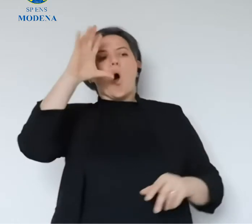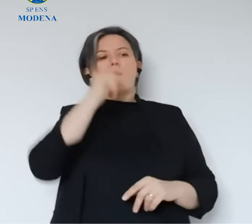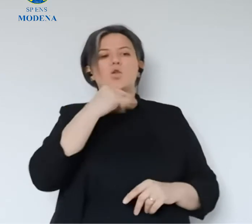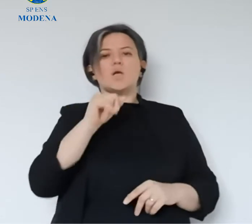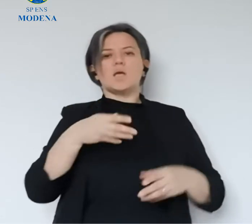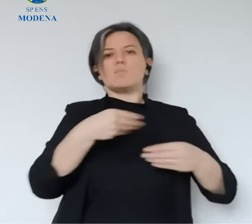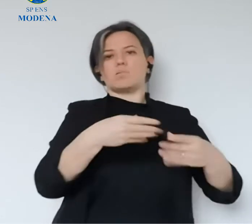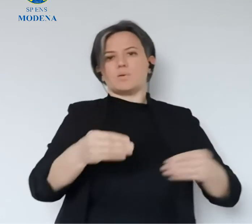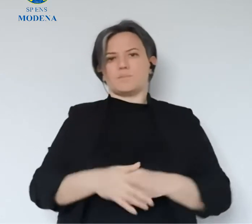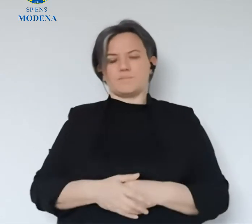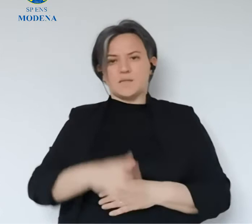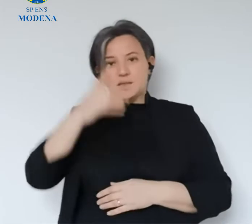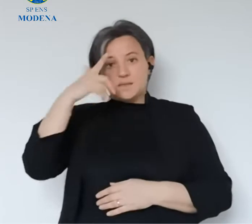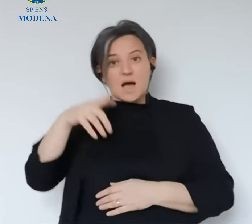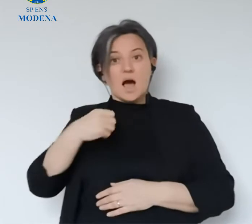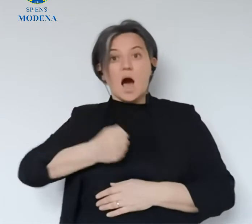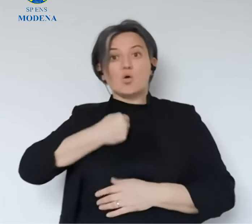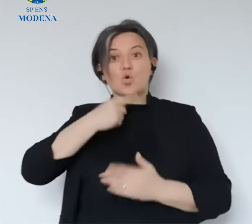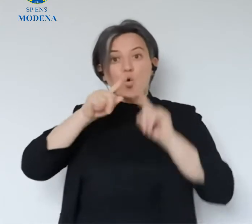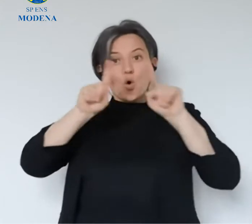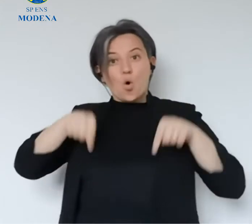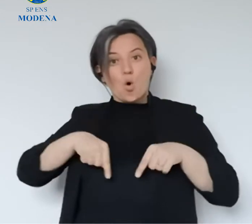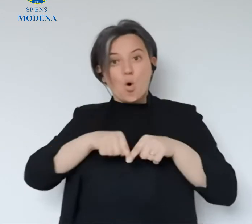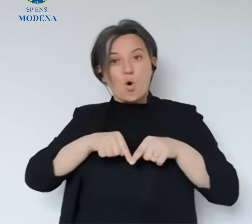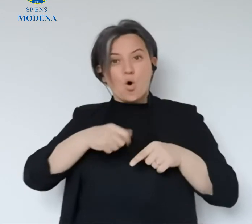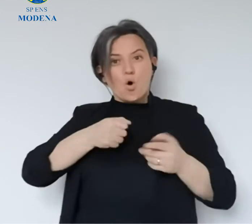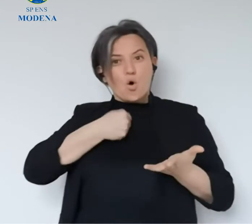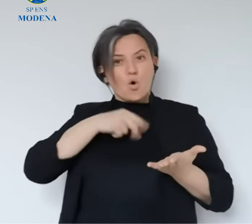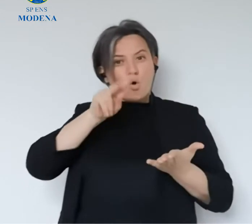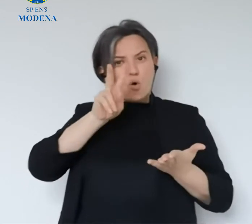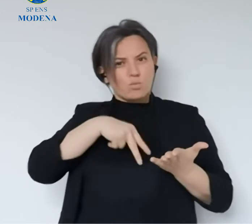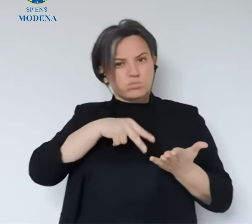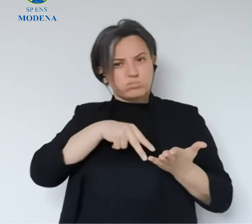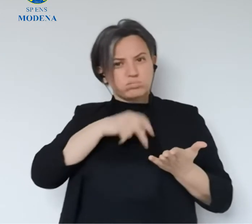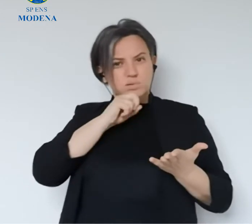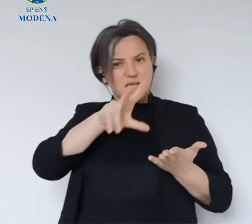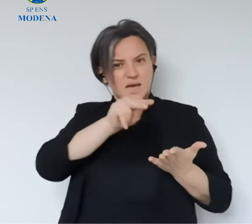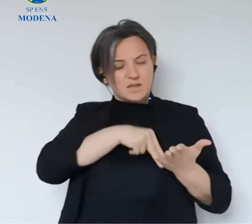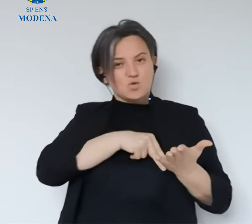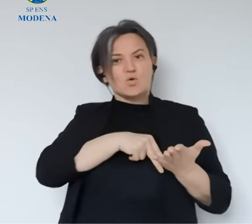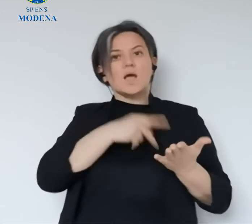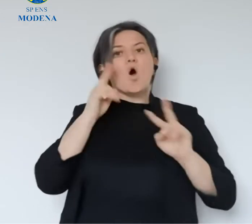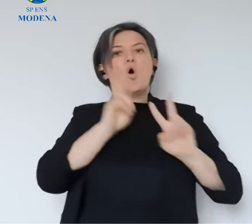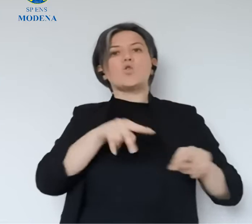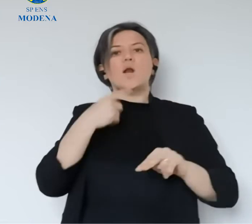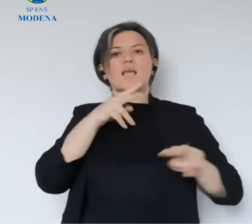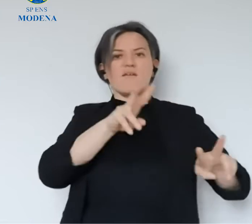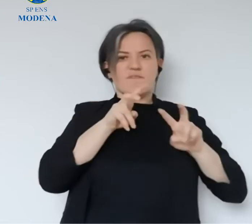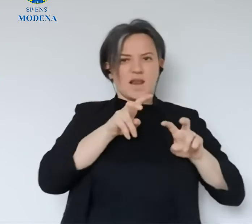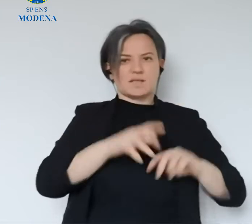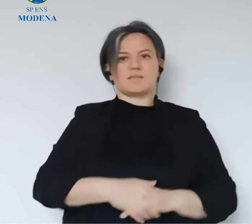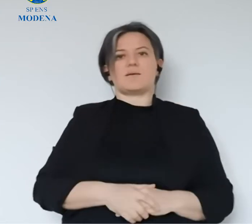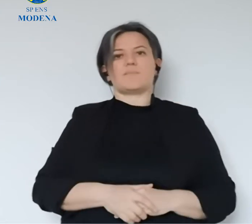di questo tipo. Sapete che le autocertificazioni vengono controllate della Guardia di Finanza, io però vi voglio parlare anche di, io non